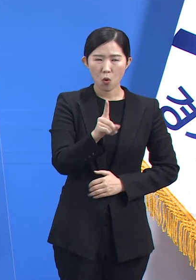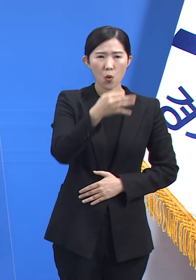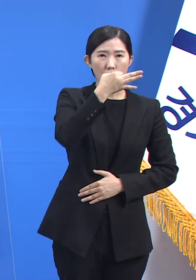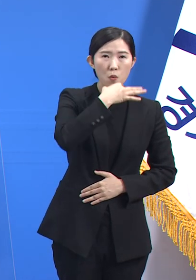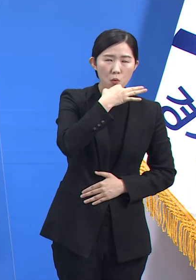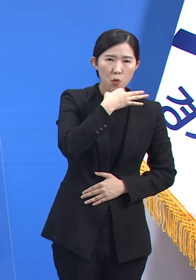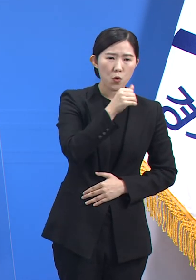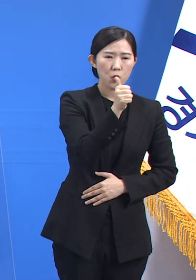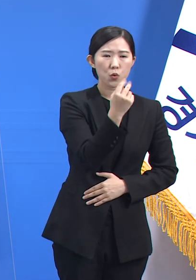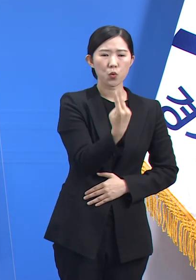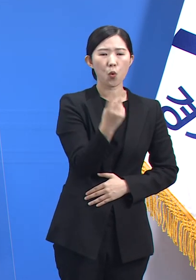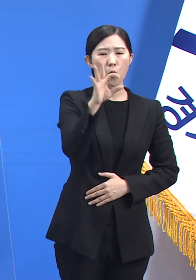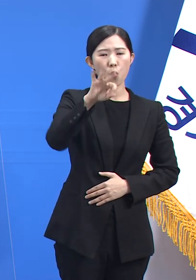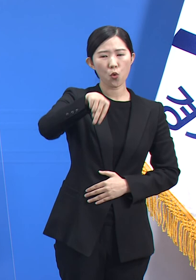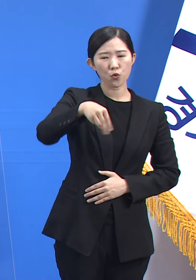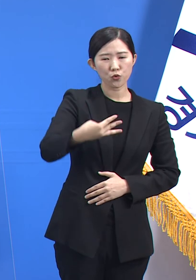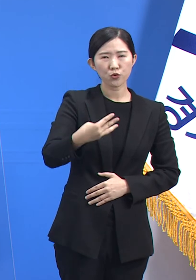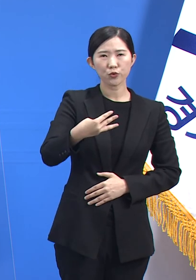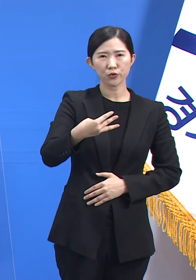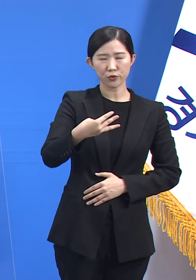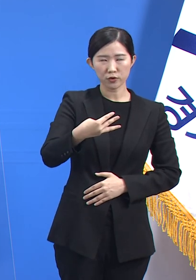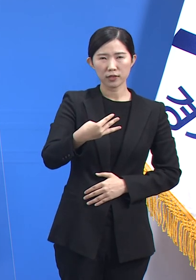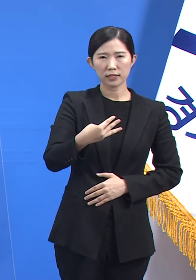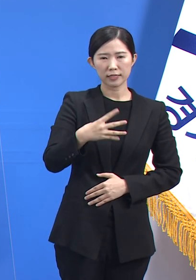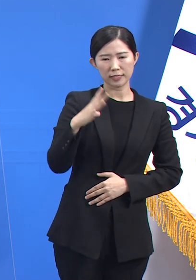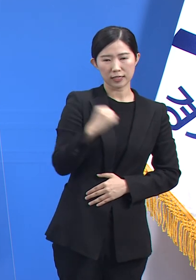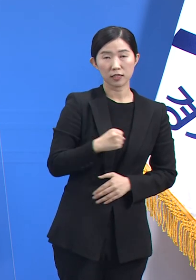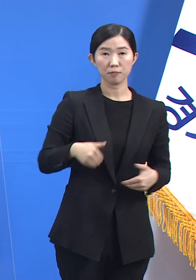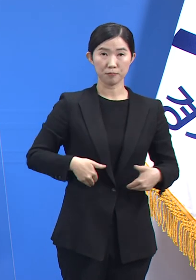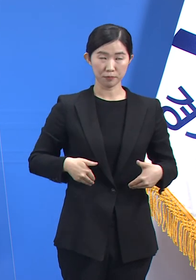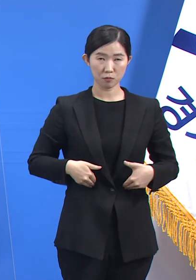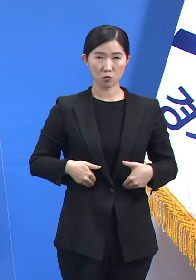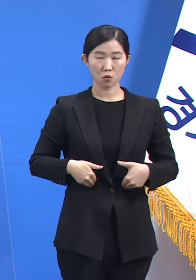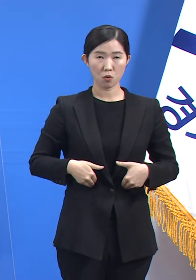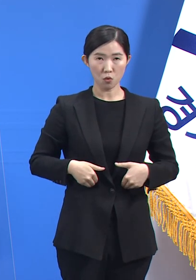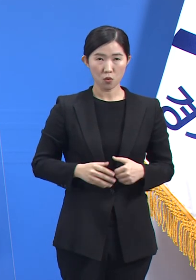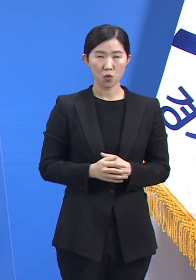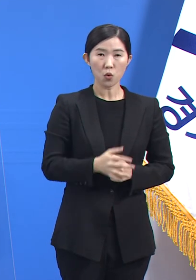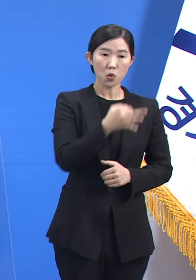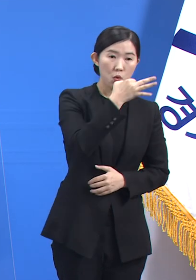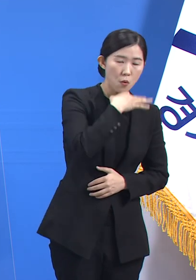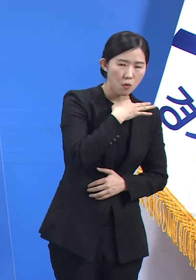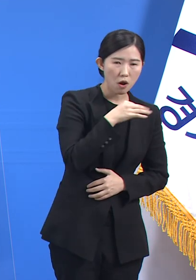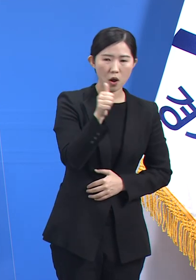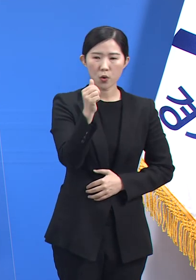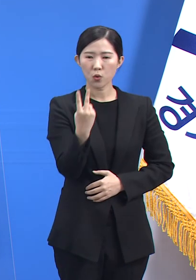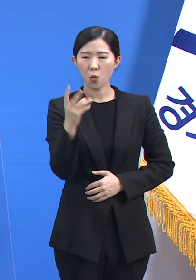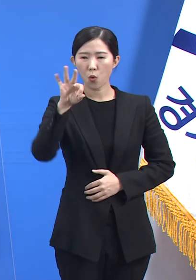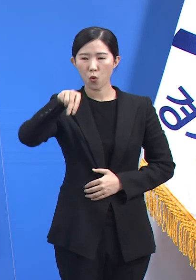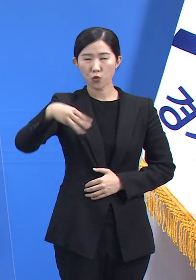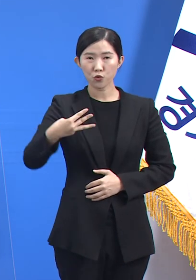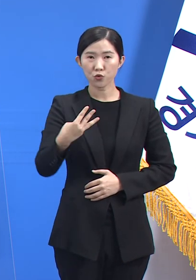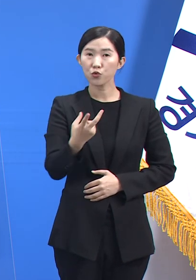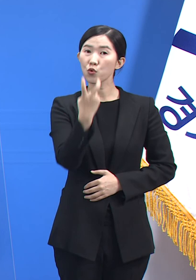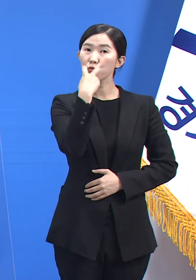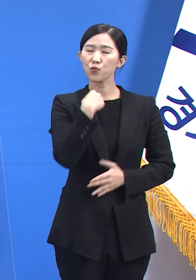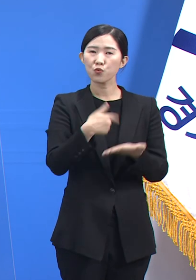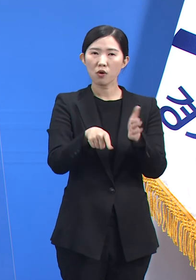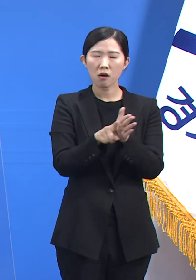효과와 효율 두 가지를 다 얻기 위해선 제대로 아는 것이 중요합니다. 그러기 위해서 돈은